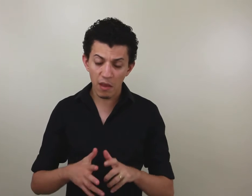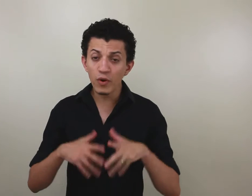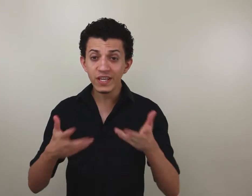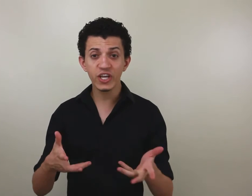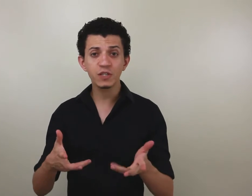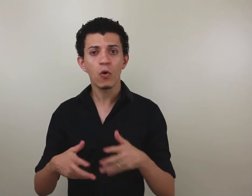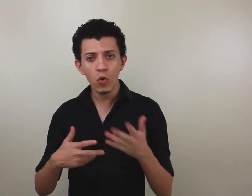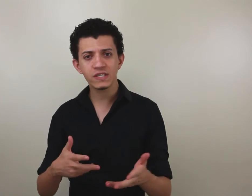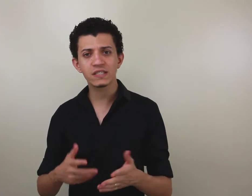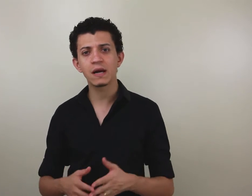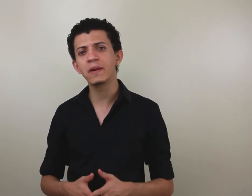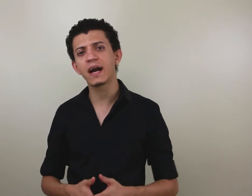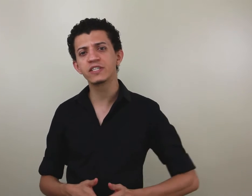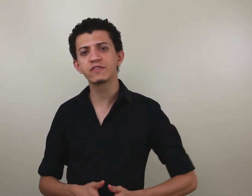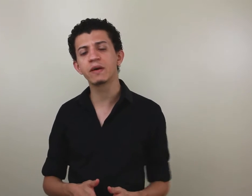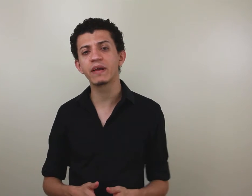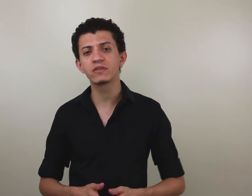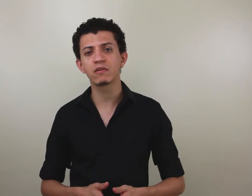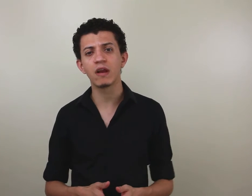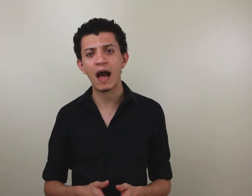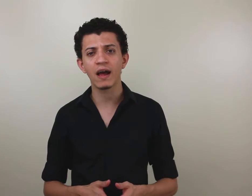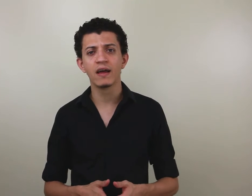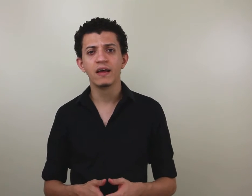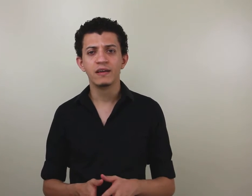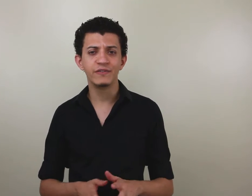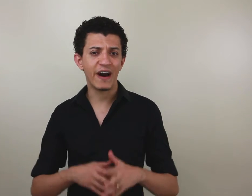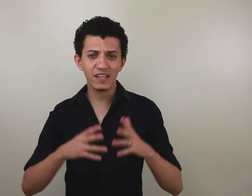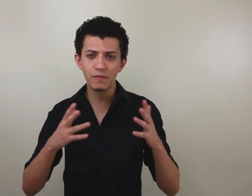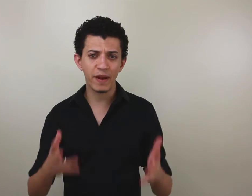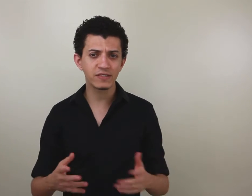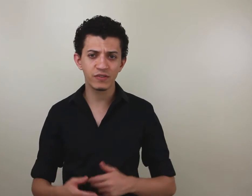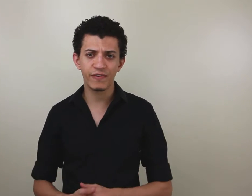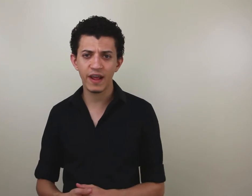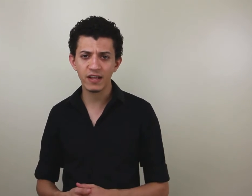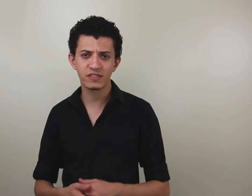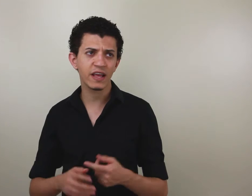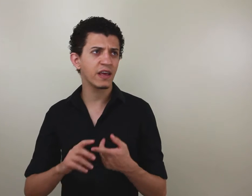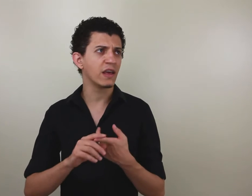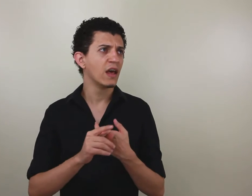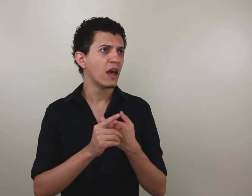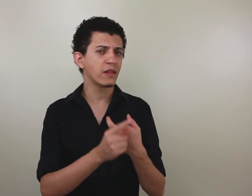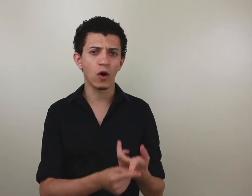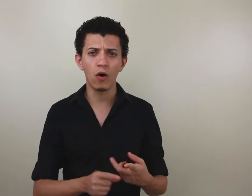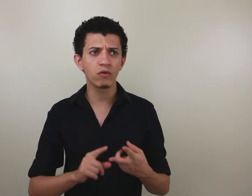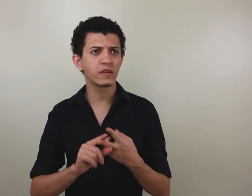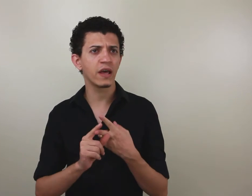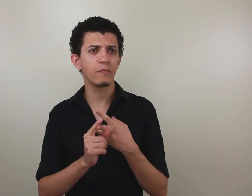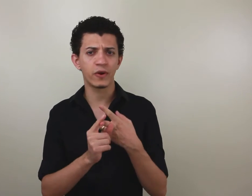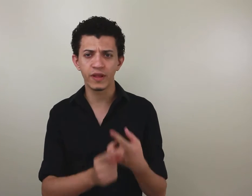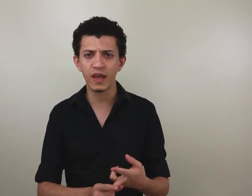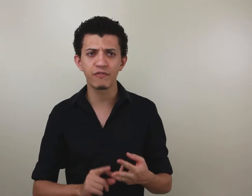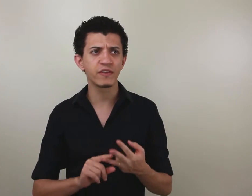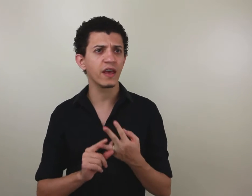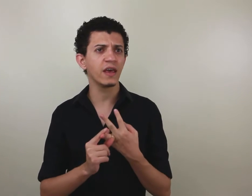Muita gente usa esses aplicativos também no celular de várias empresas diferentes, tem Rental, tem Prodef, tem